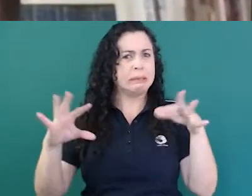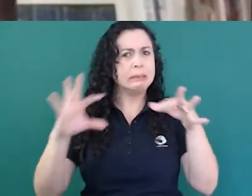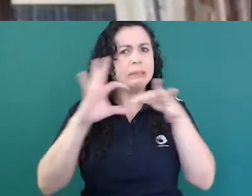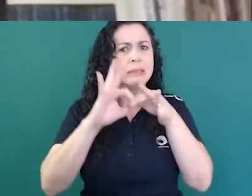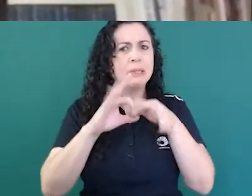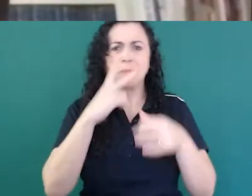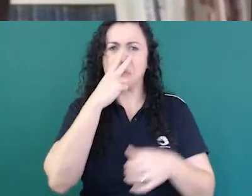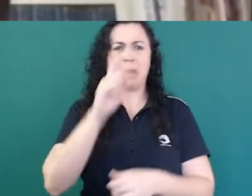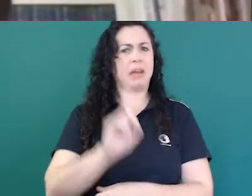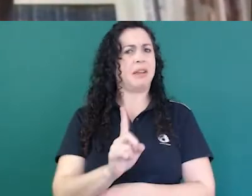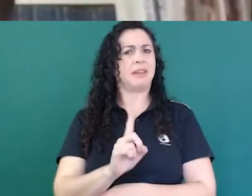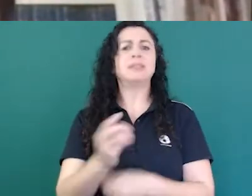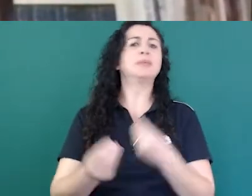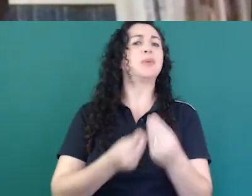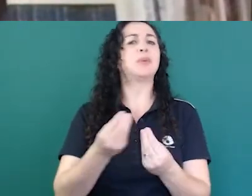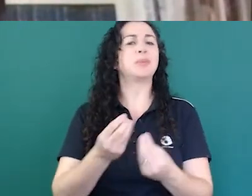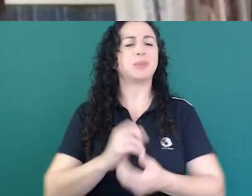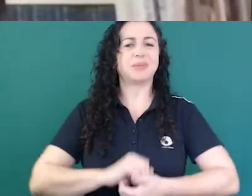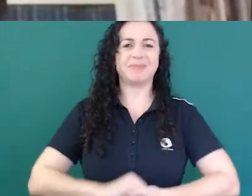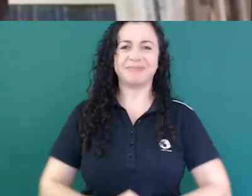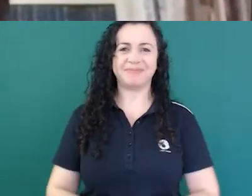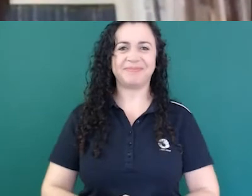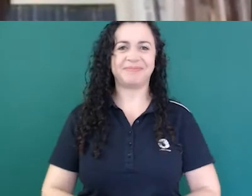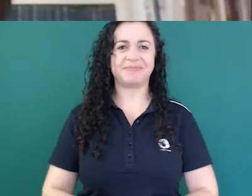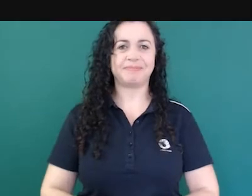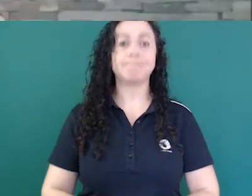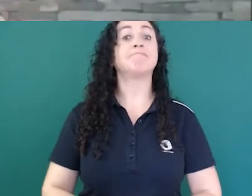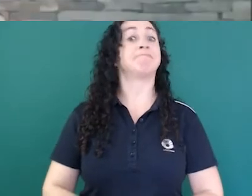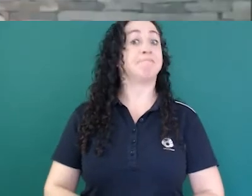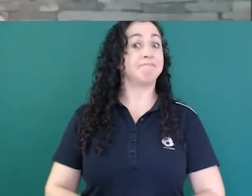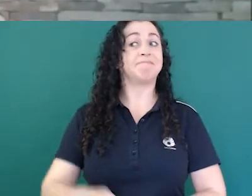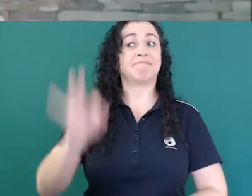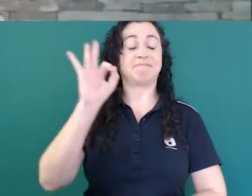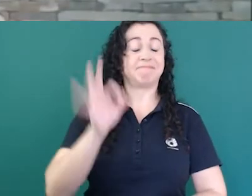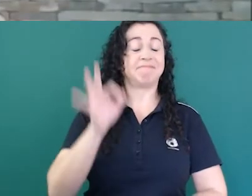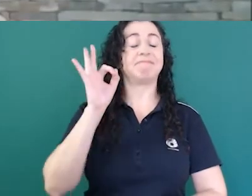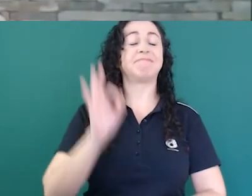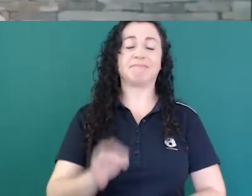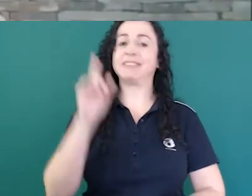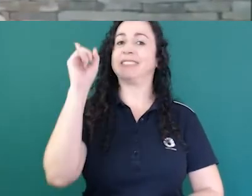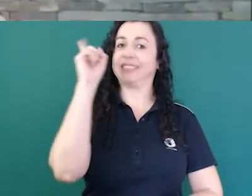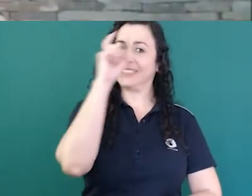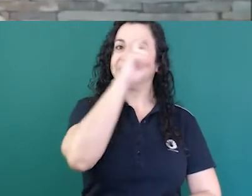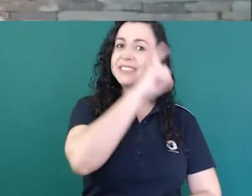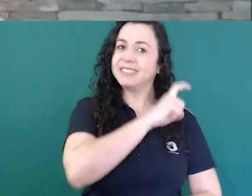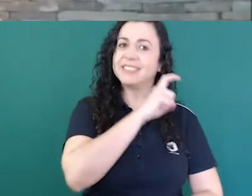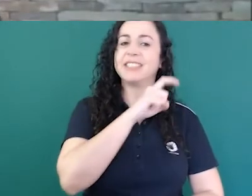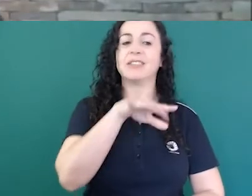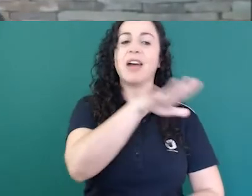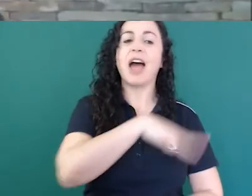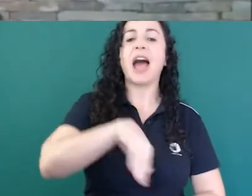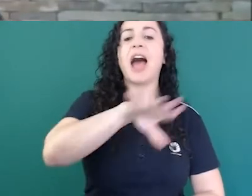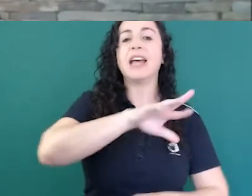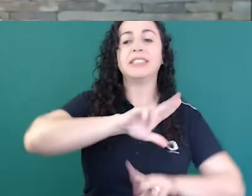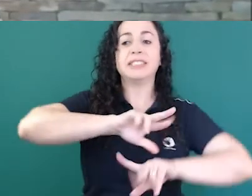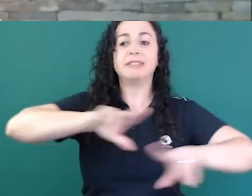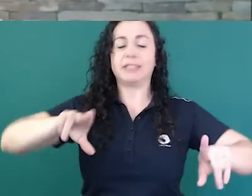num diálogo. É bem complexo a gente trabalhar com áreas diferentes, mas é